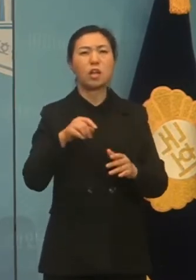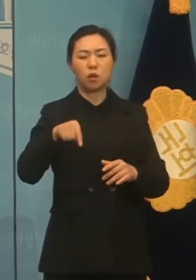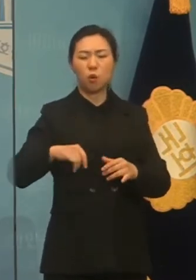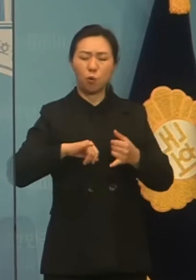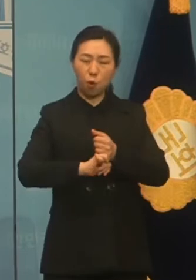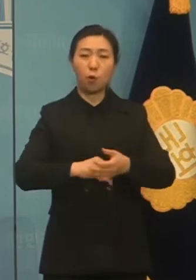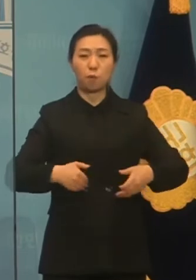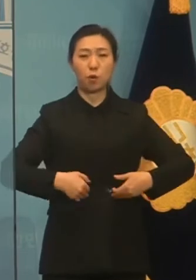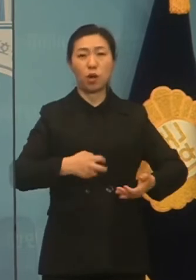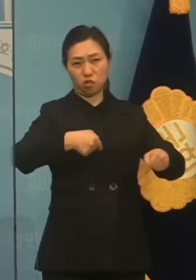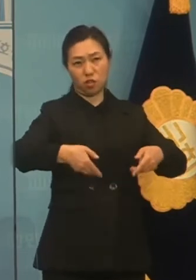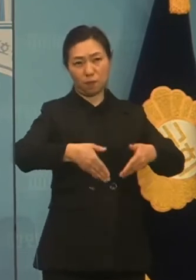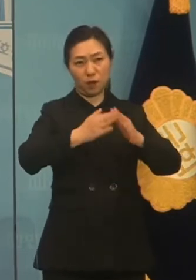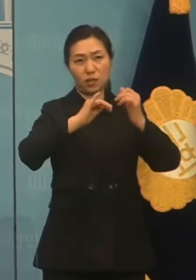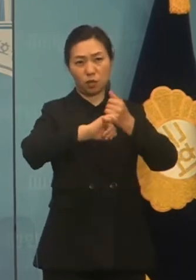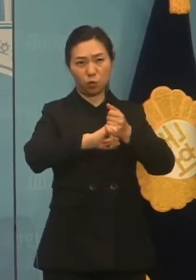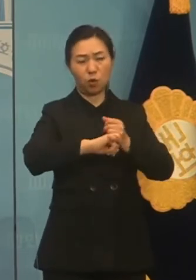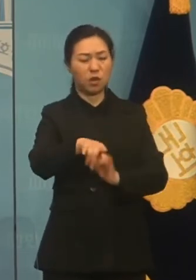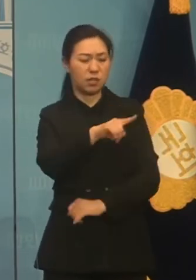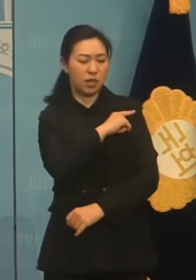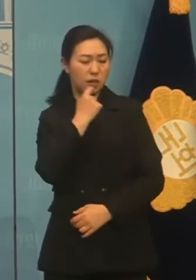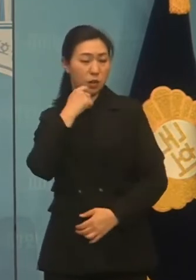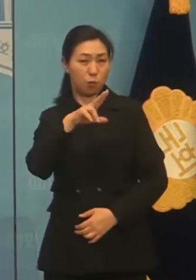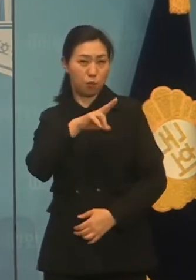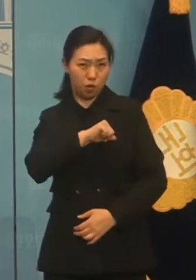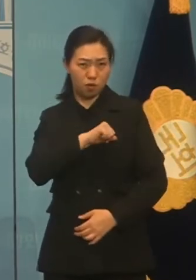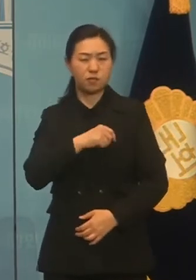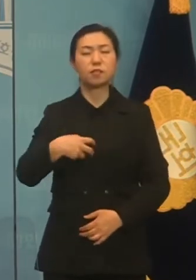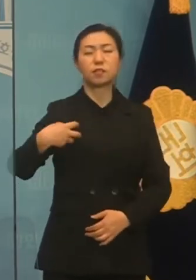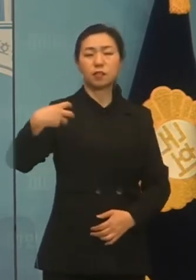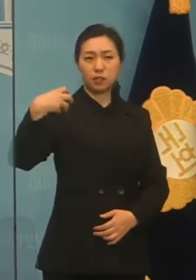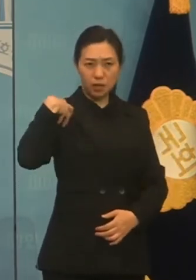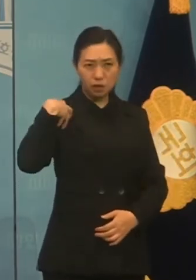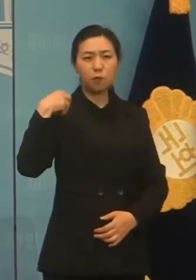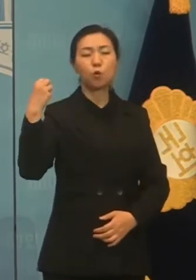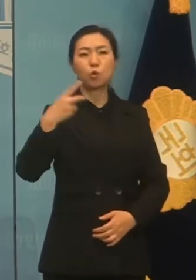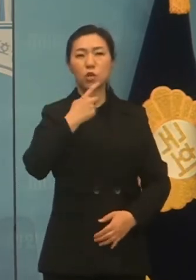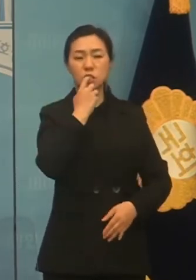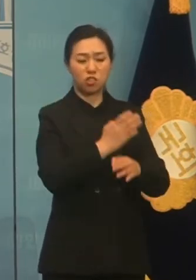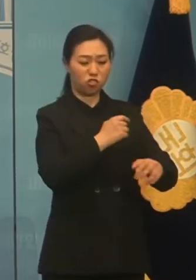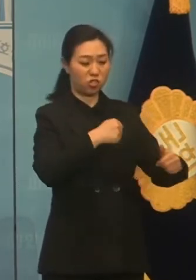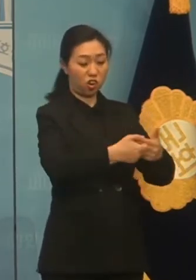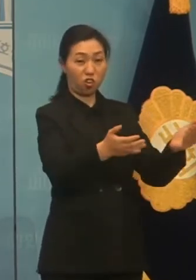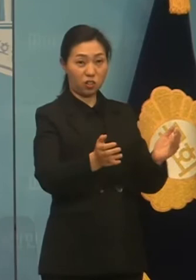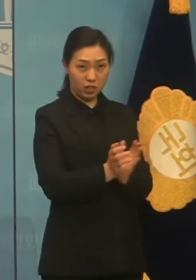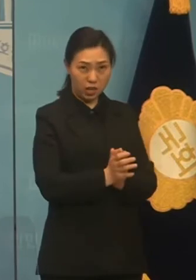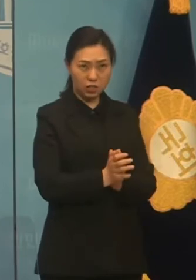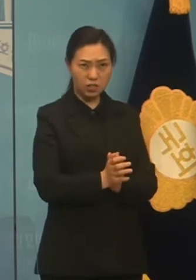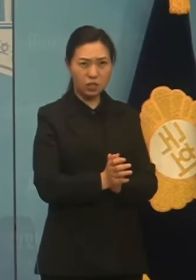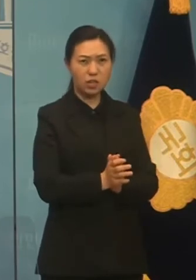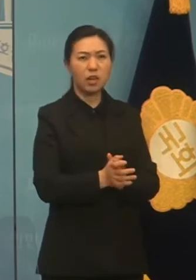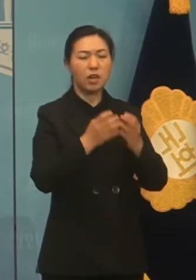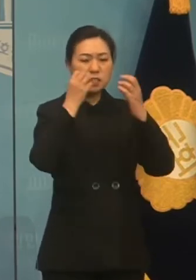이것이 새로운 의원의 역할이고 민주당이 세워야 할 새로운 리더십입니다.